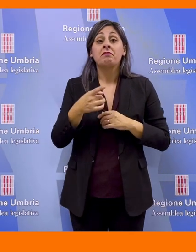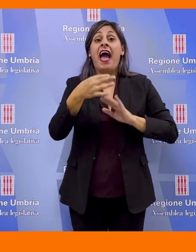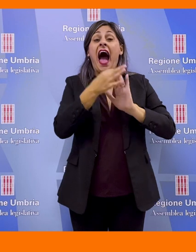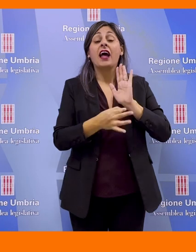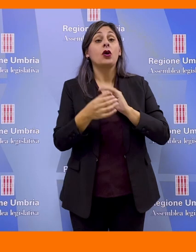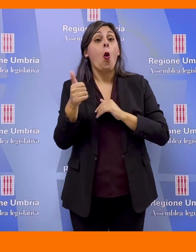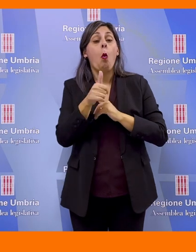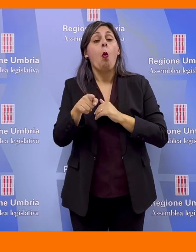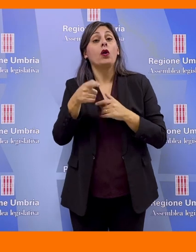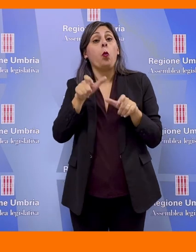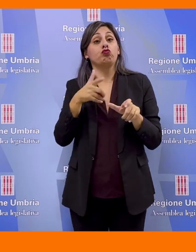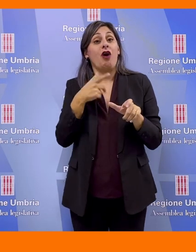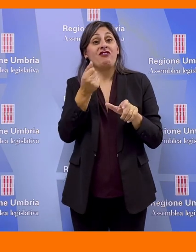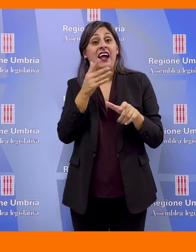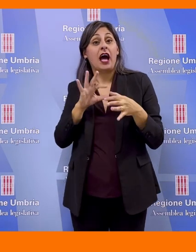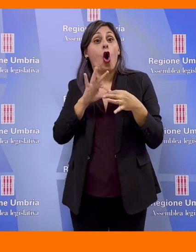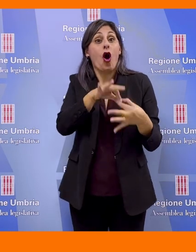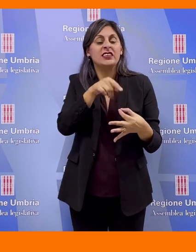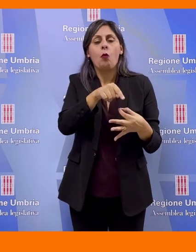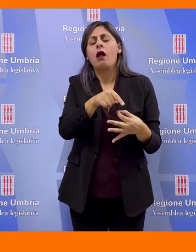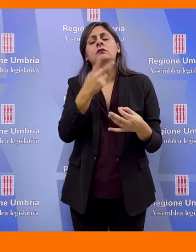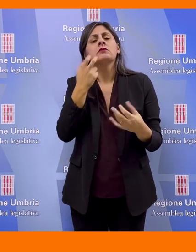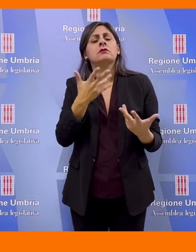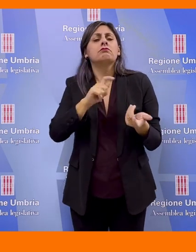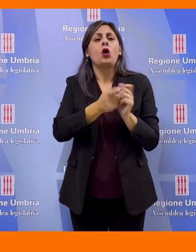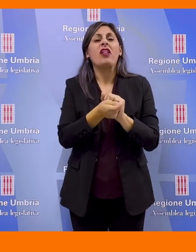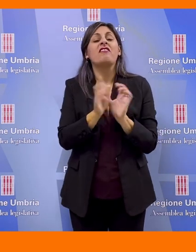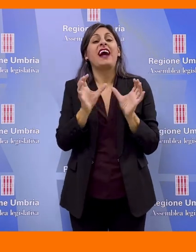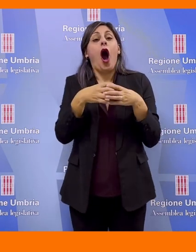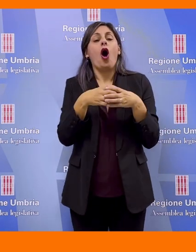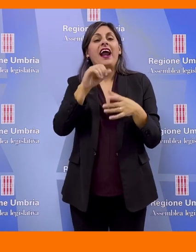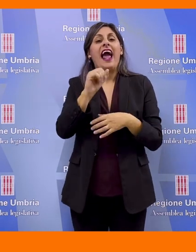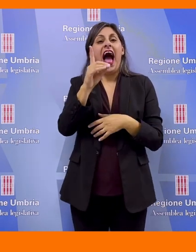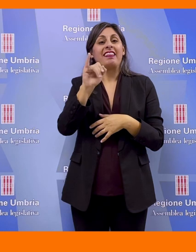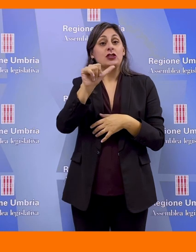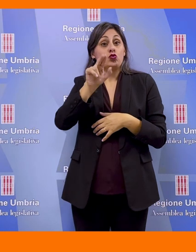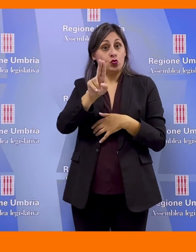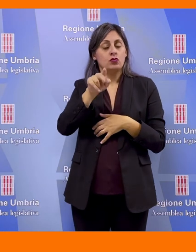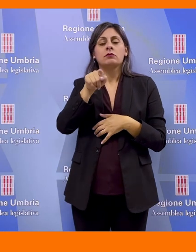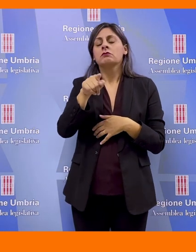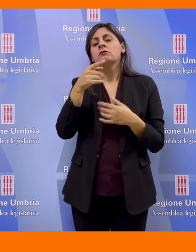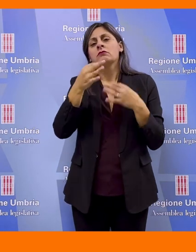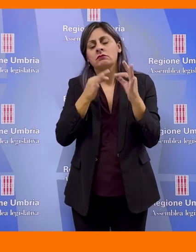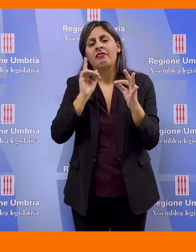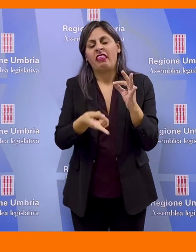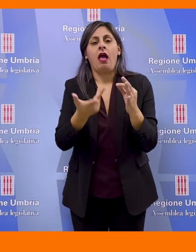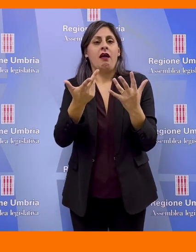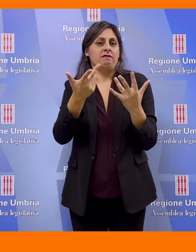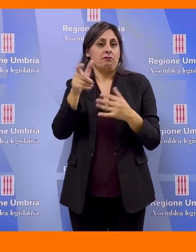articoli con impatto finanziario riguardano le modifiche agli organi dell'Adisu, prevedendo la sostituzione